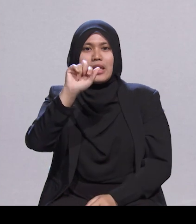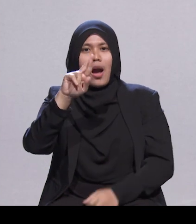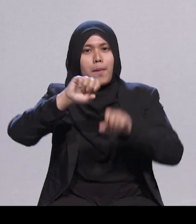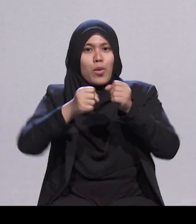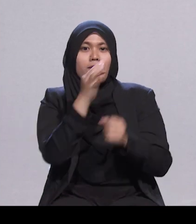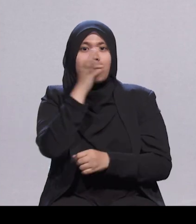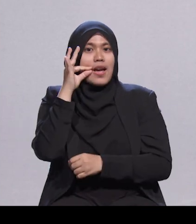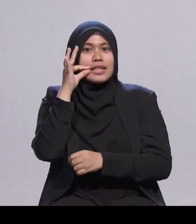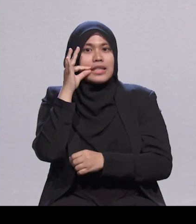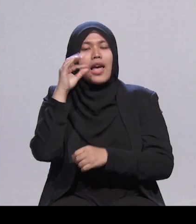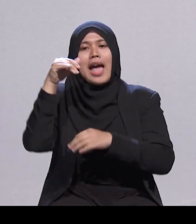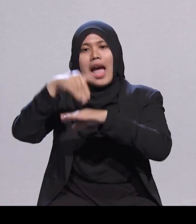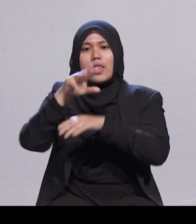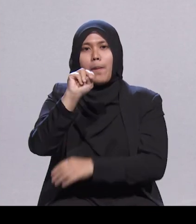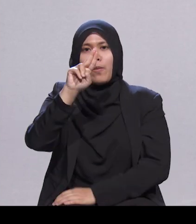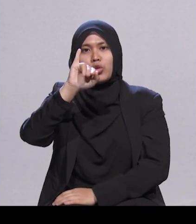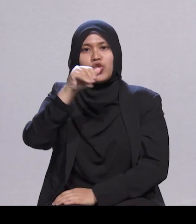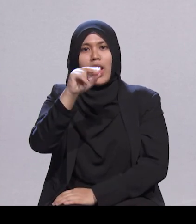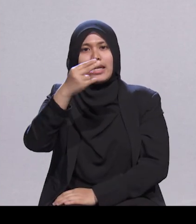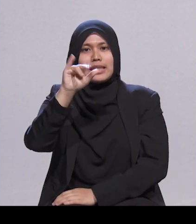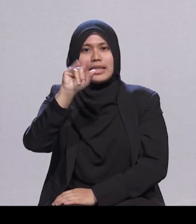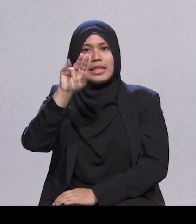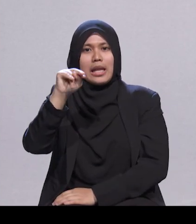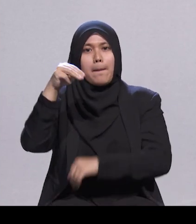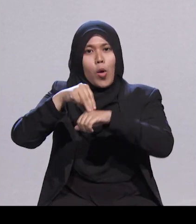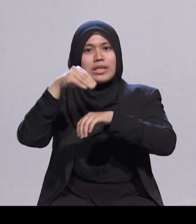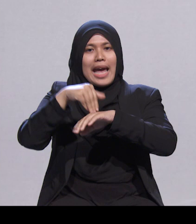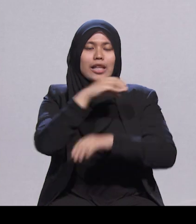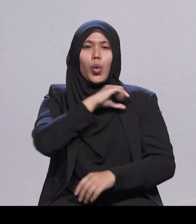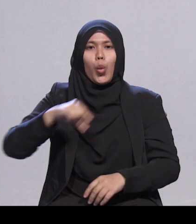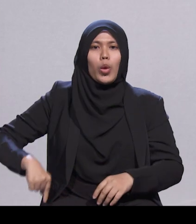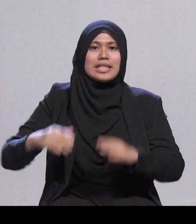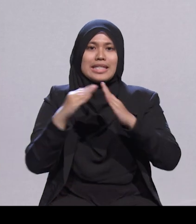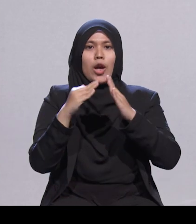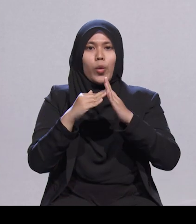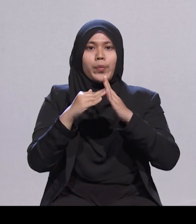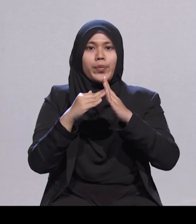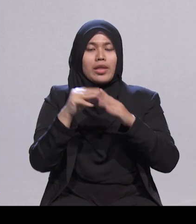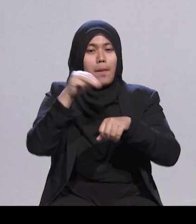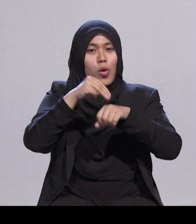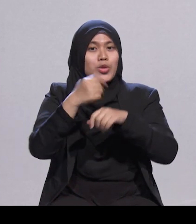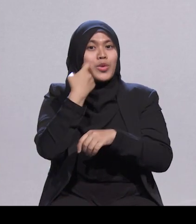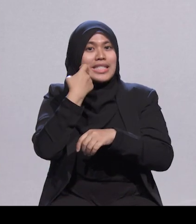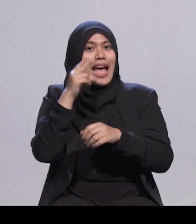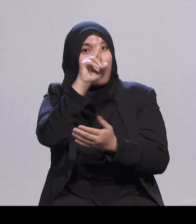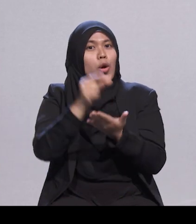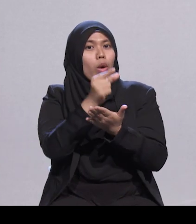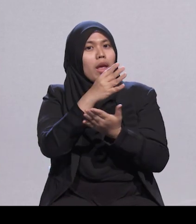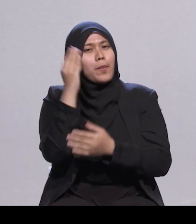Masjid ini baru sahaja di baik pulih, cantik sekali. Ruang solatnya lebih besar.